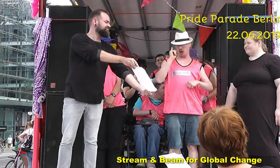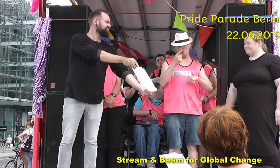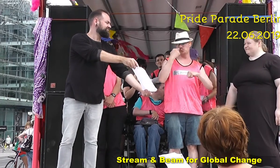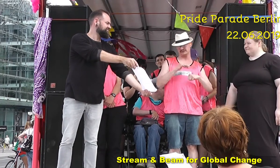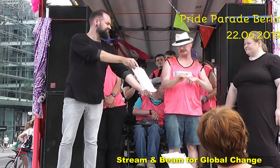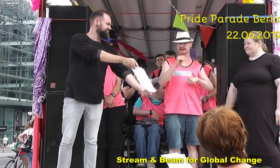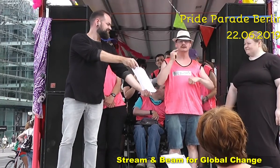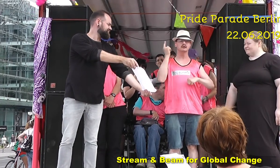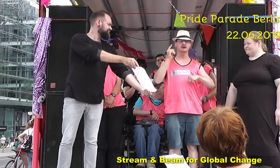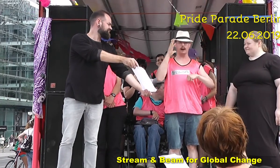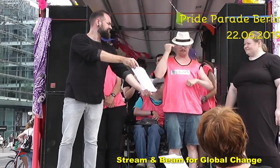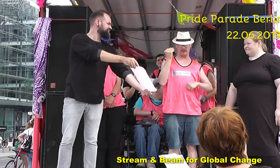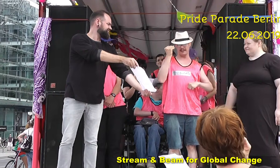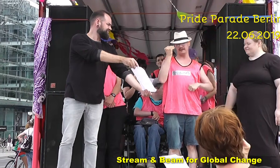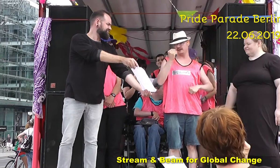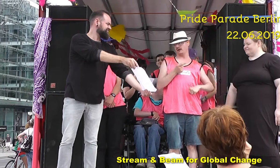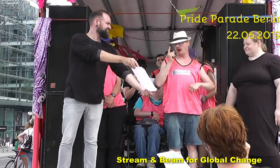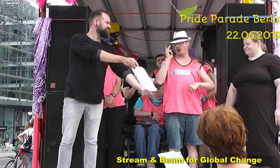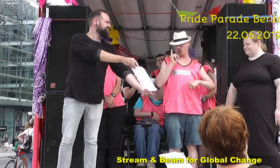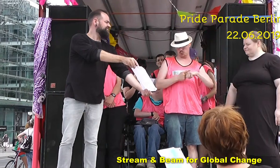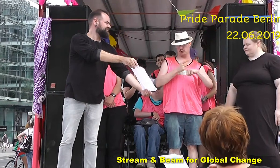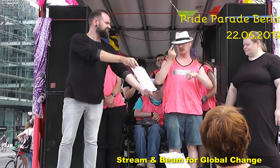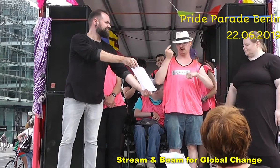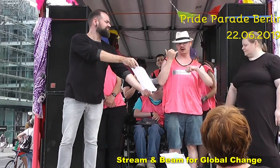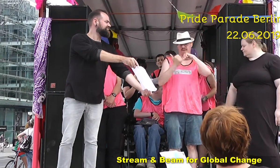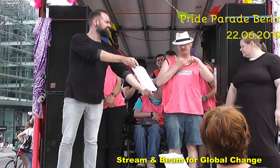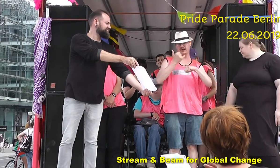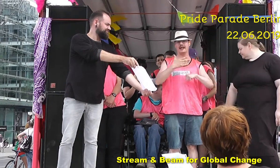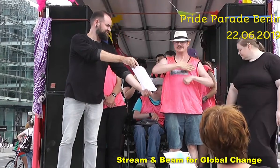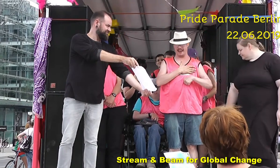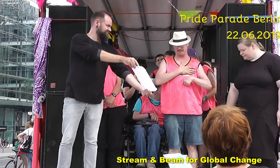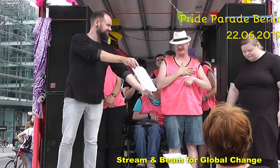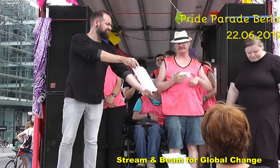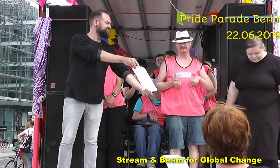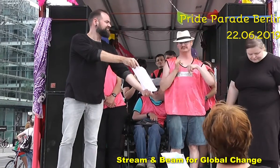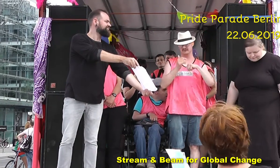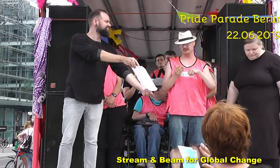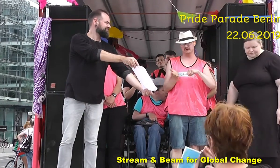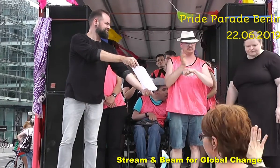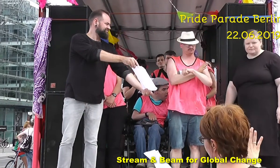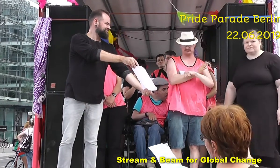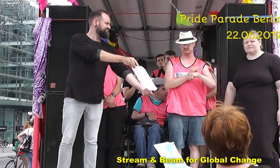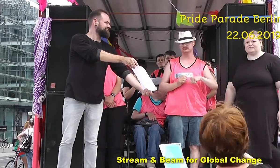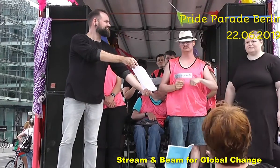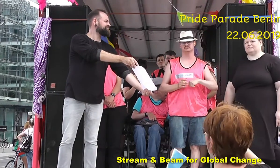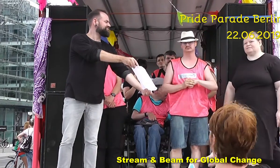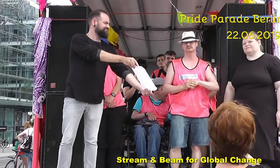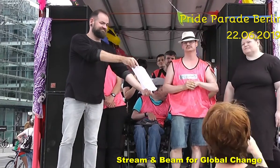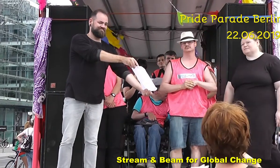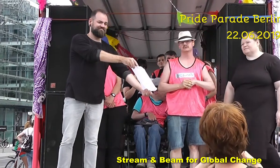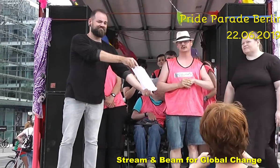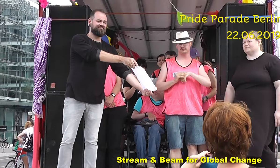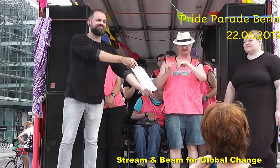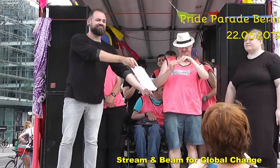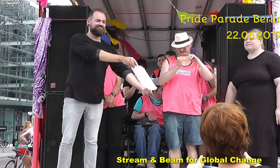Geschlecht haben, du sollst heterosexuell lieben, also nur Menschen, die ein anderes